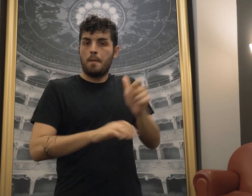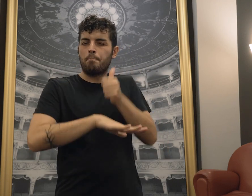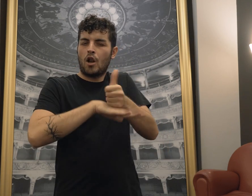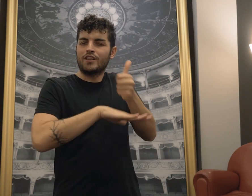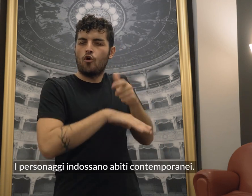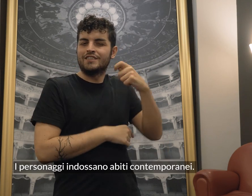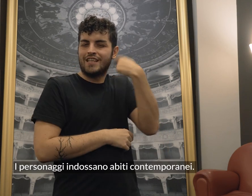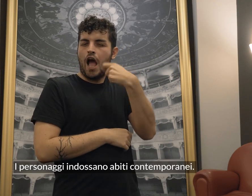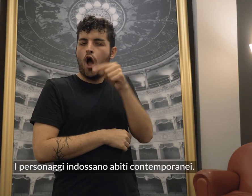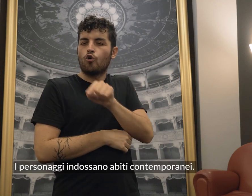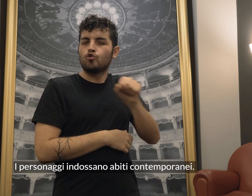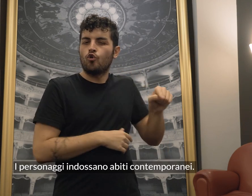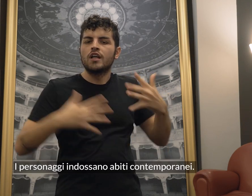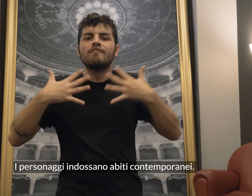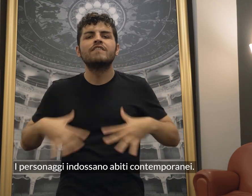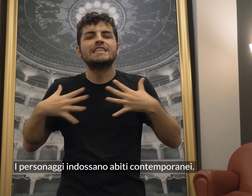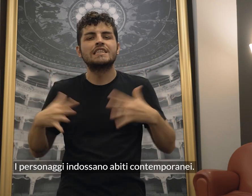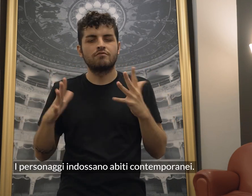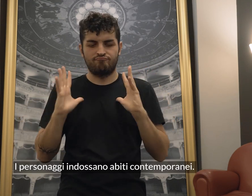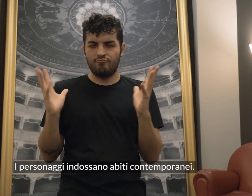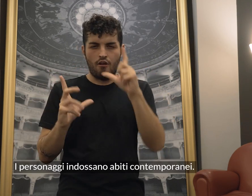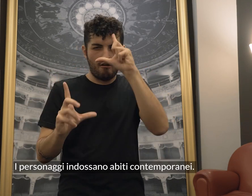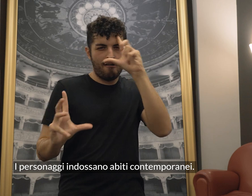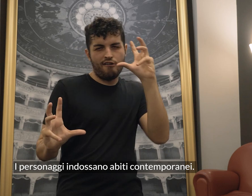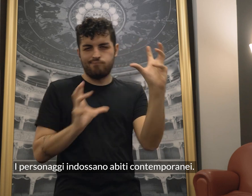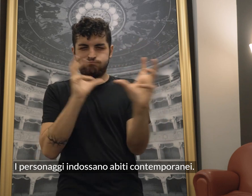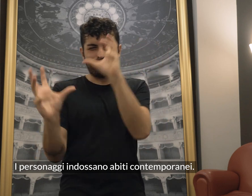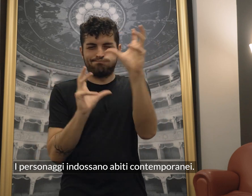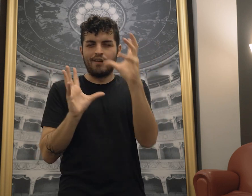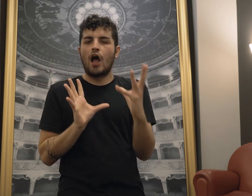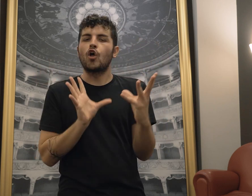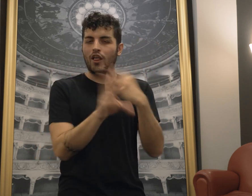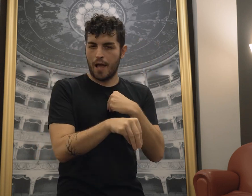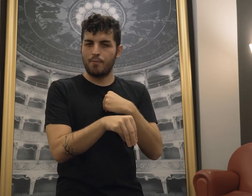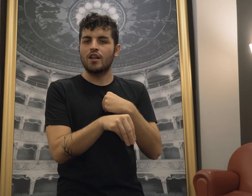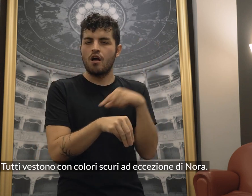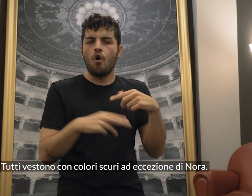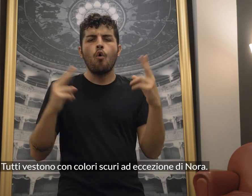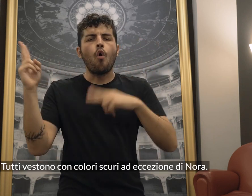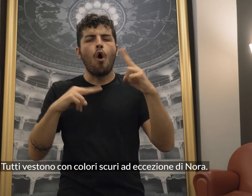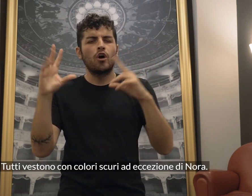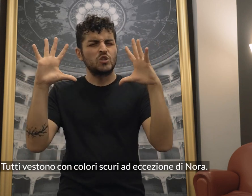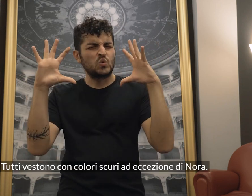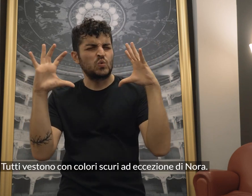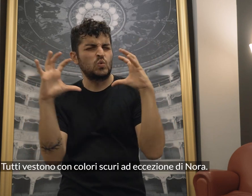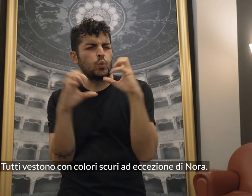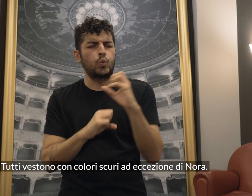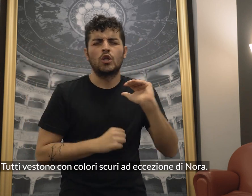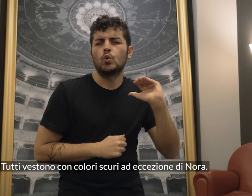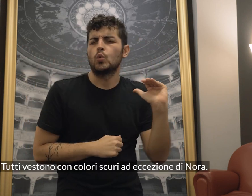I personaggi indossano abiti contemporanei. Tutti vestono con colori scuri,